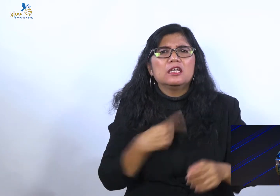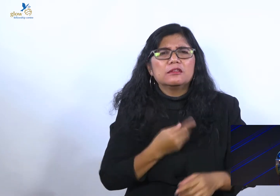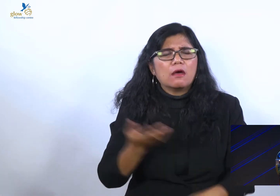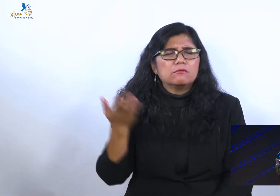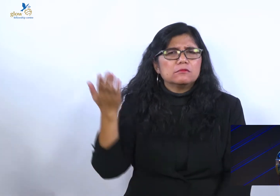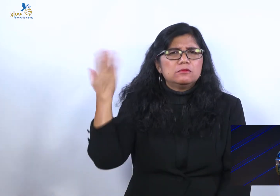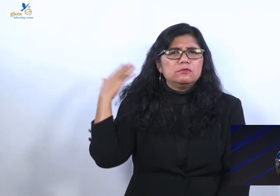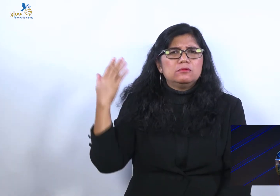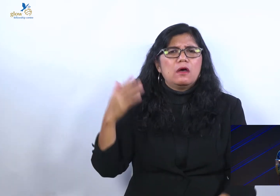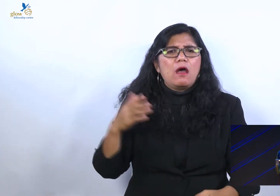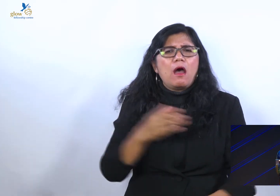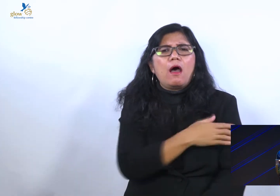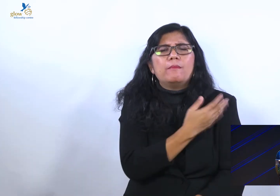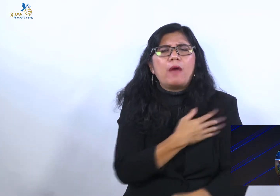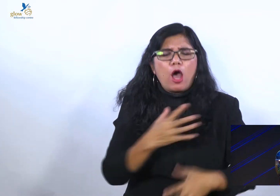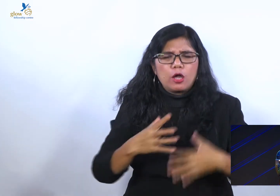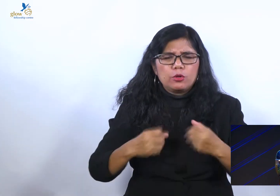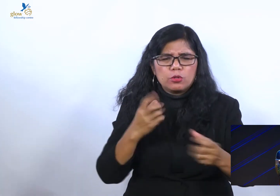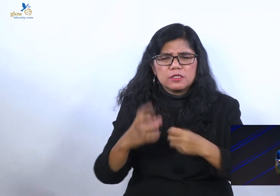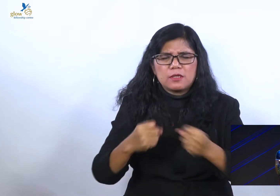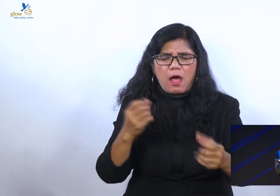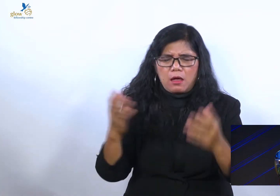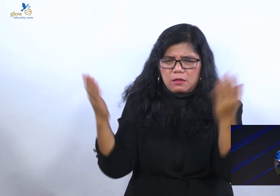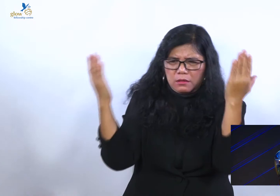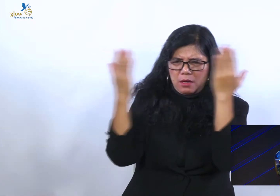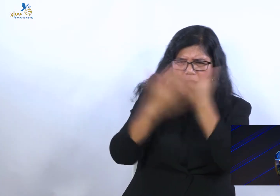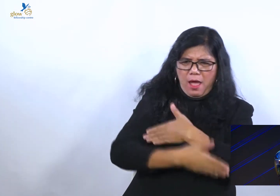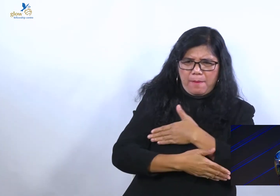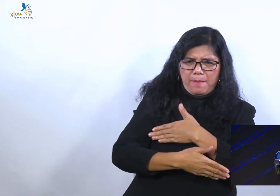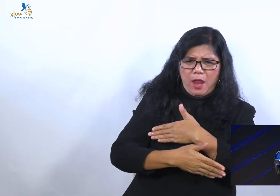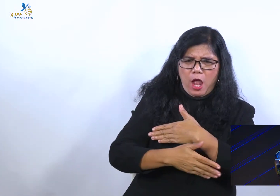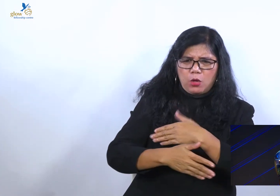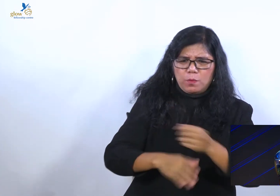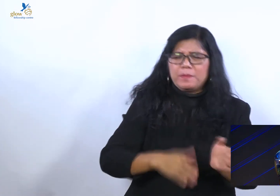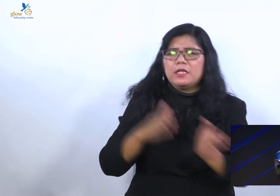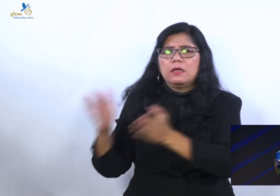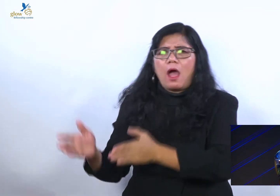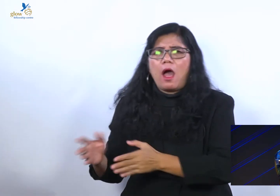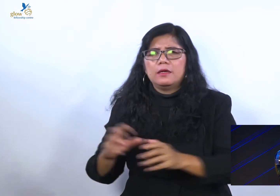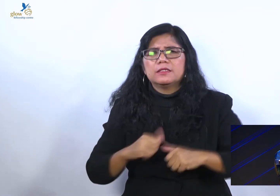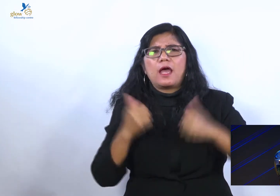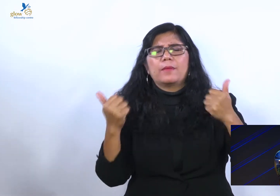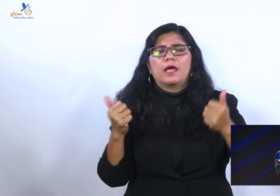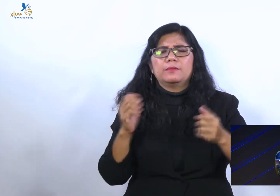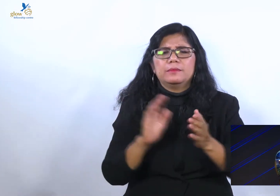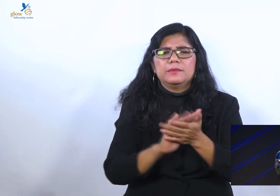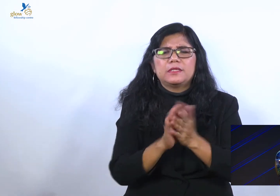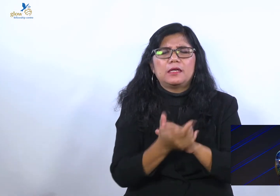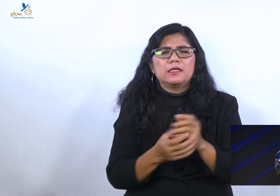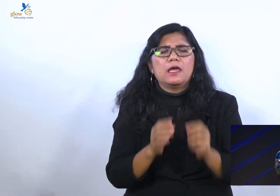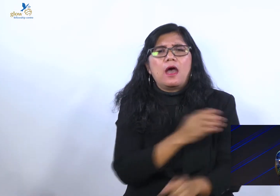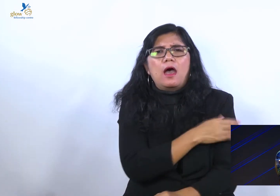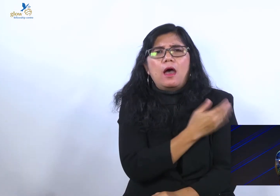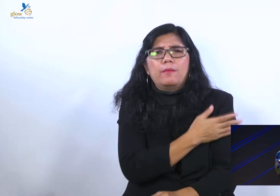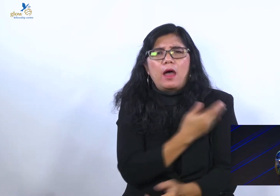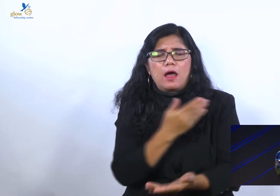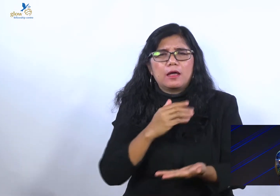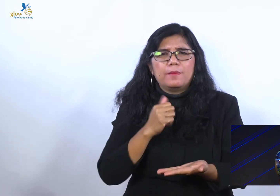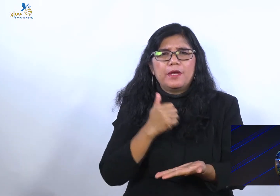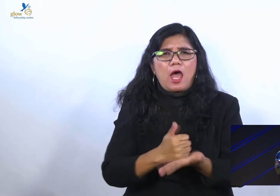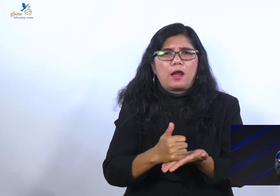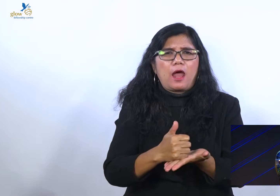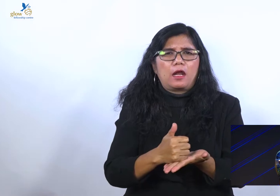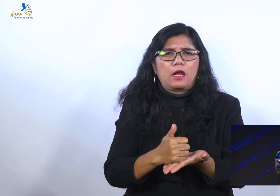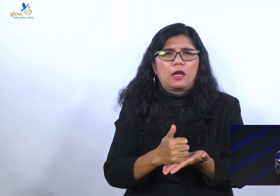hamba dosa, lalu kita diselamatkan menjadi hamba kebenaran. Saya ingat waktu malaikat